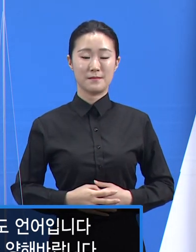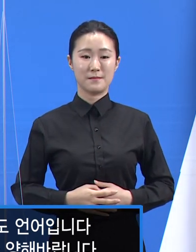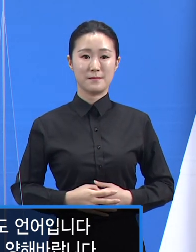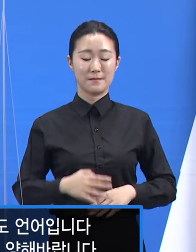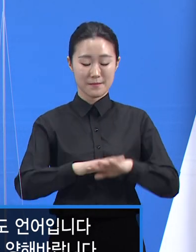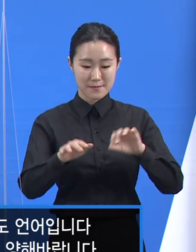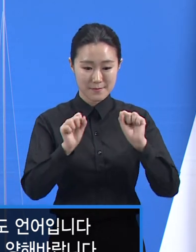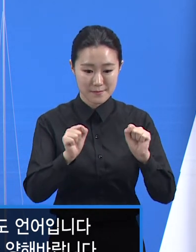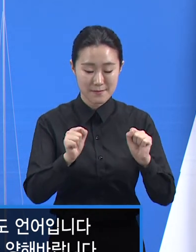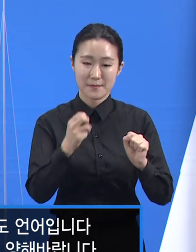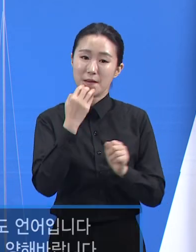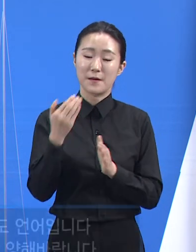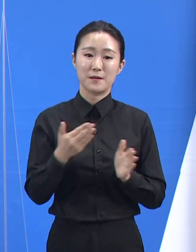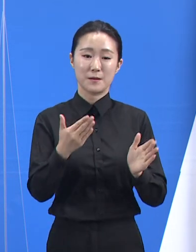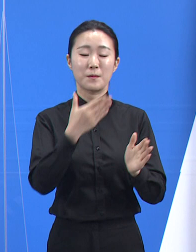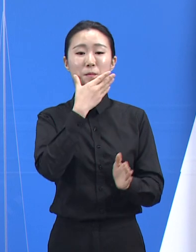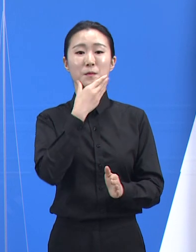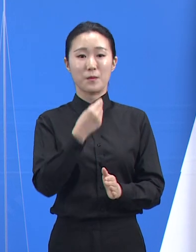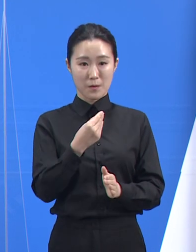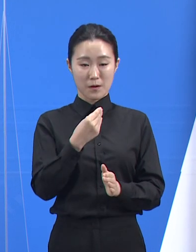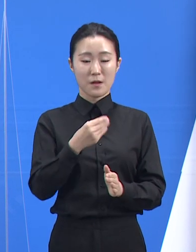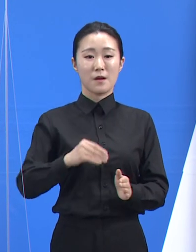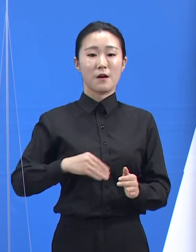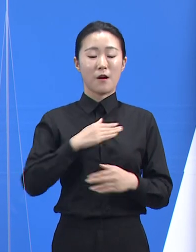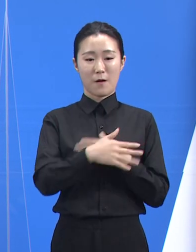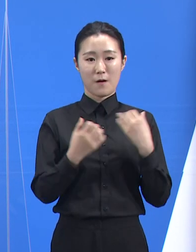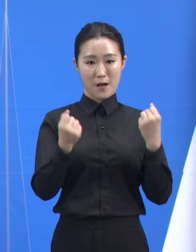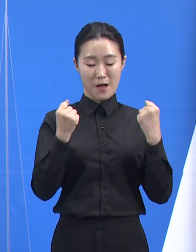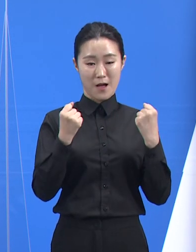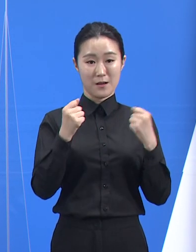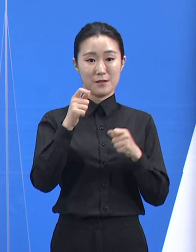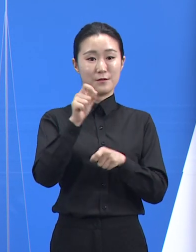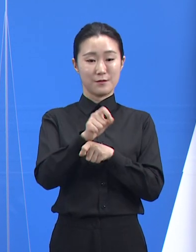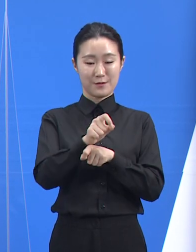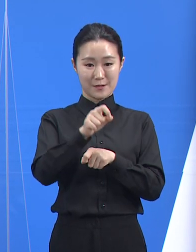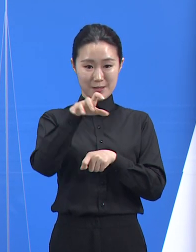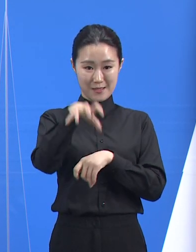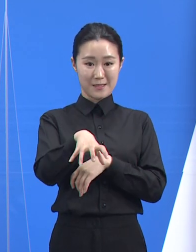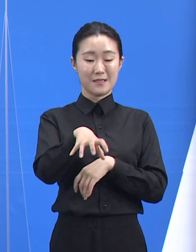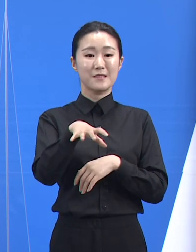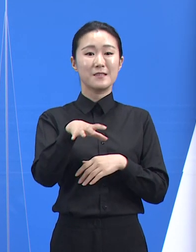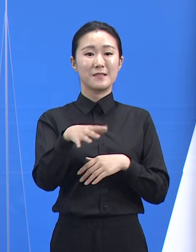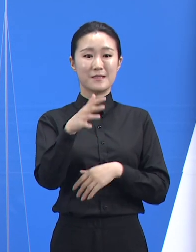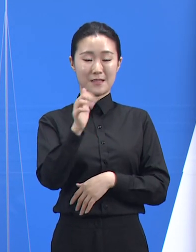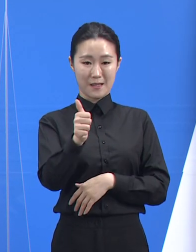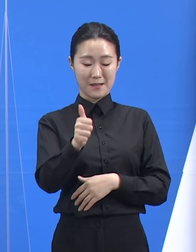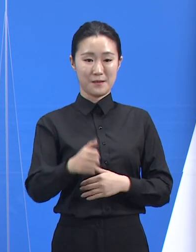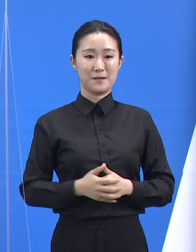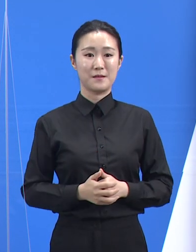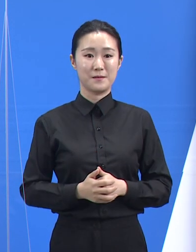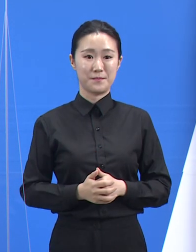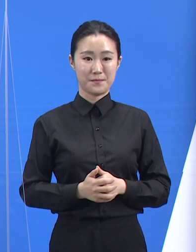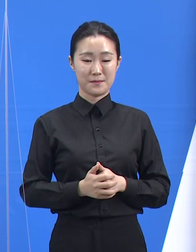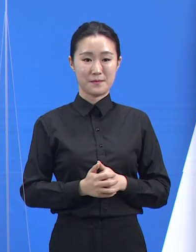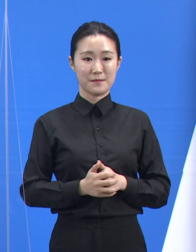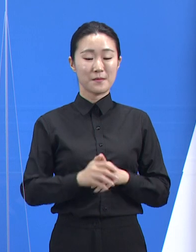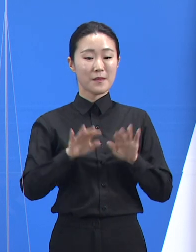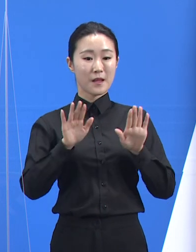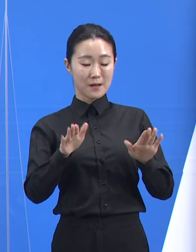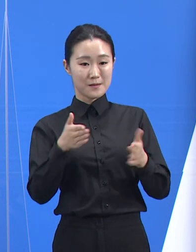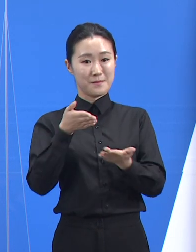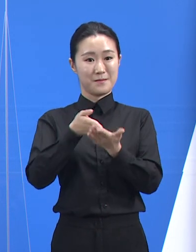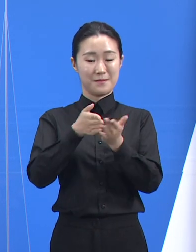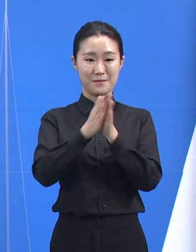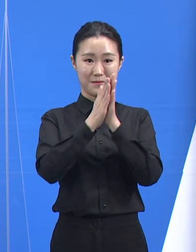안녕하십니까 경기도 보건건강국장 류영철입니다. 7월 6일 화요일 경기도 코로나19 대응 관련 정례 기사회견을